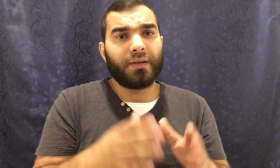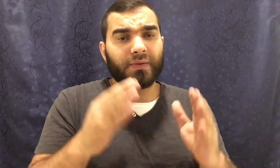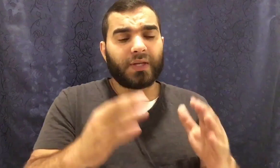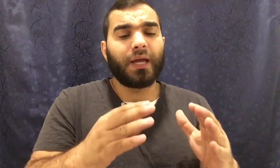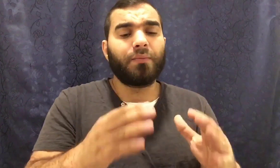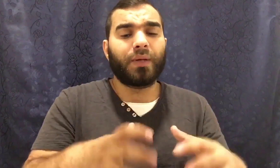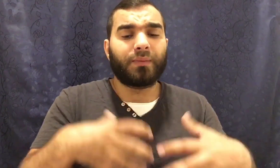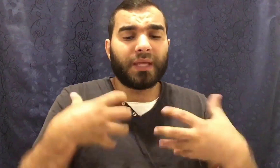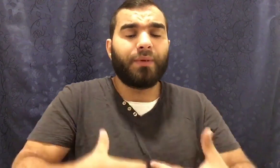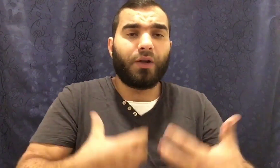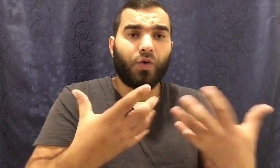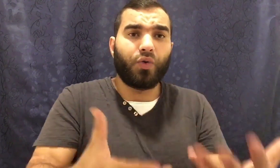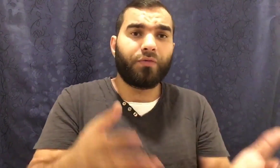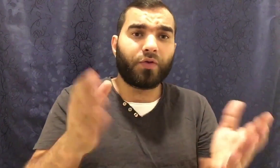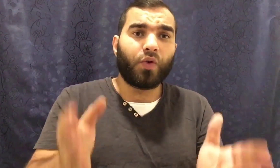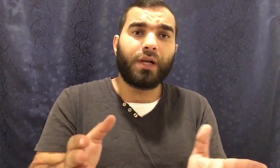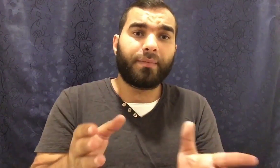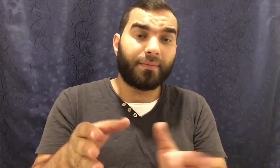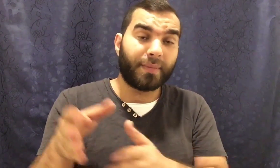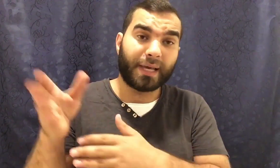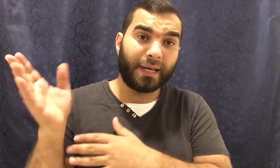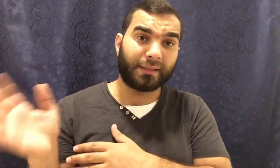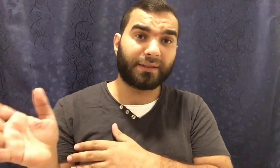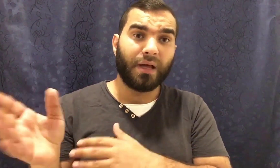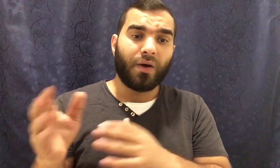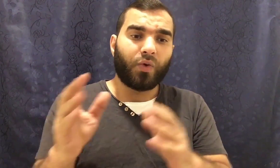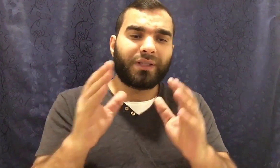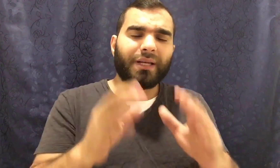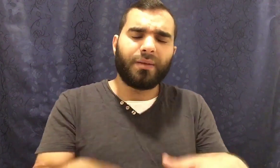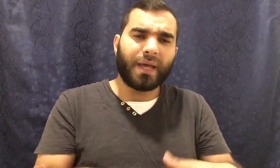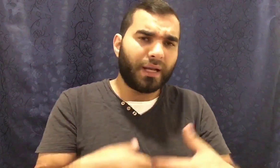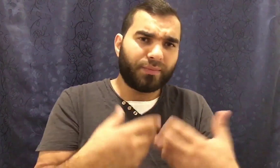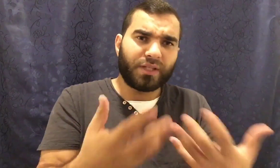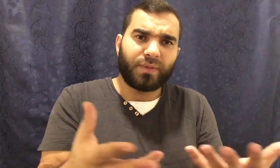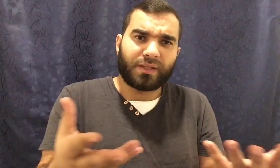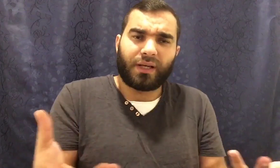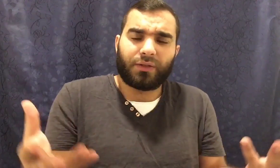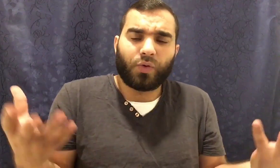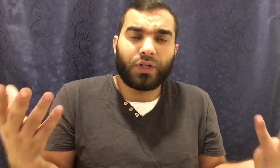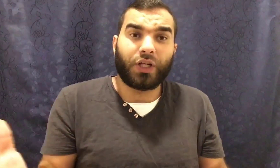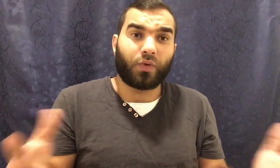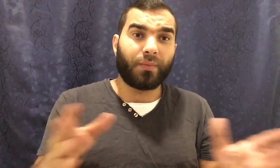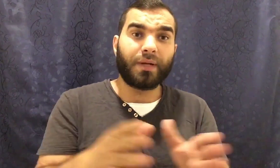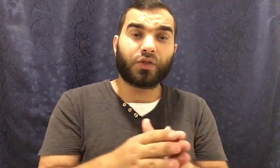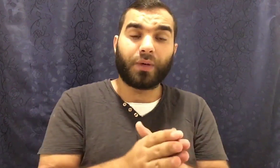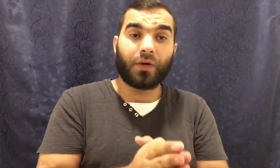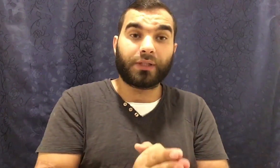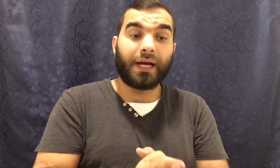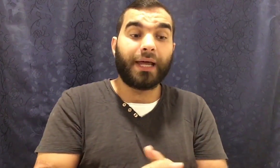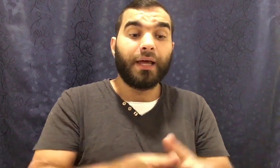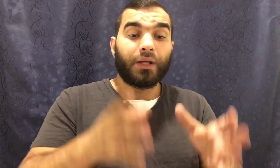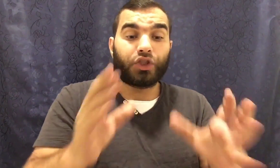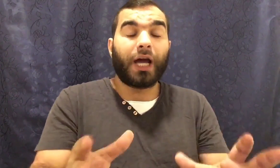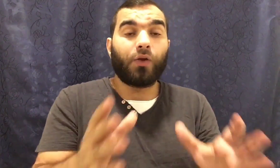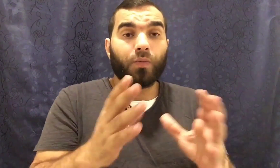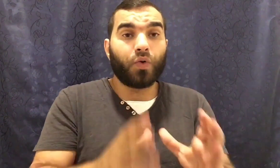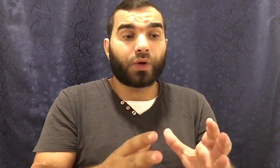الانسان بيتبع العلوم في كل مجالات والتجربة ايه اللي بتثبت صحة كل شيء وربنا سبحانه وتعالى جعل امور